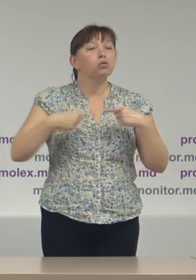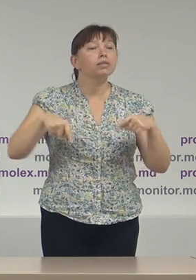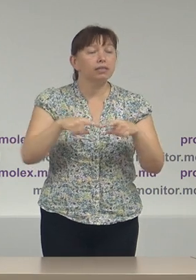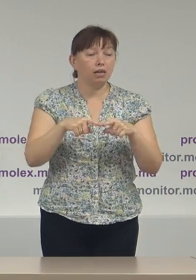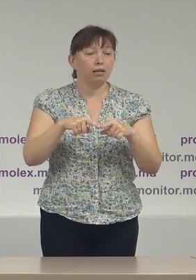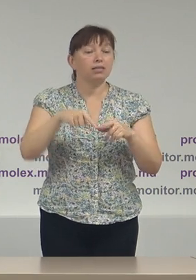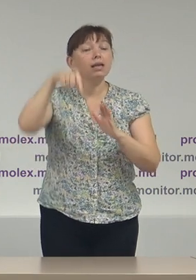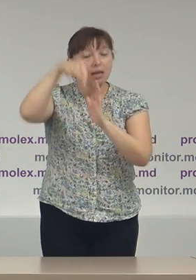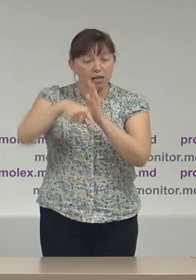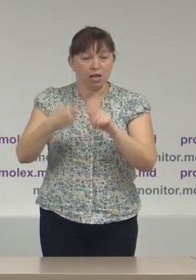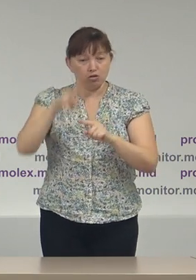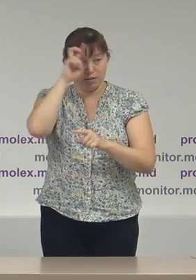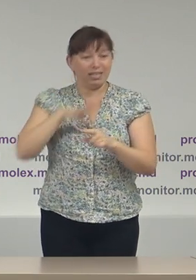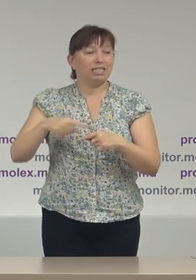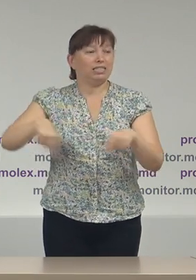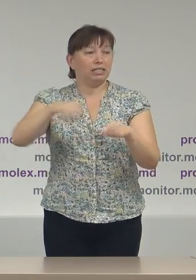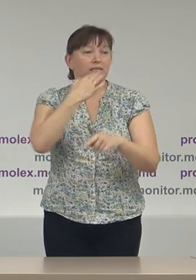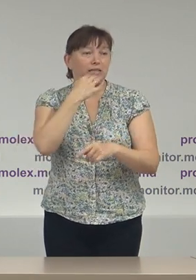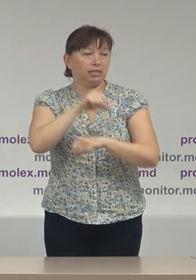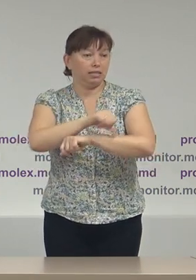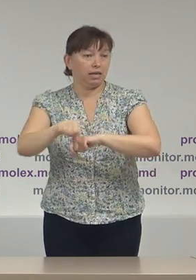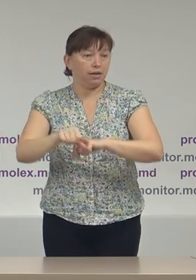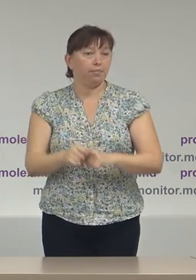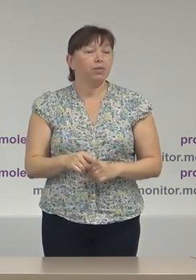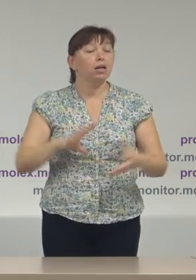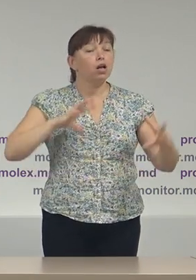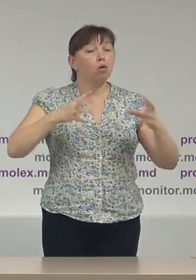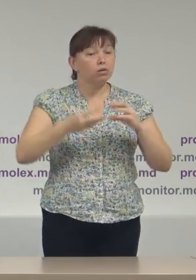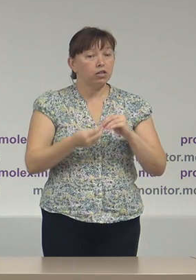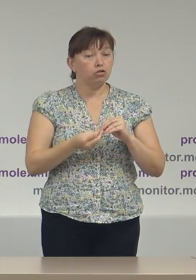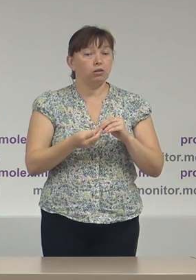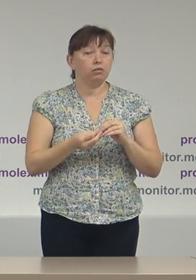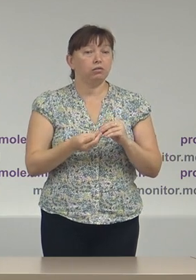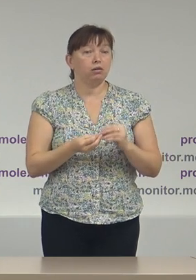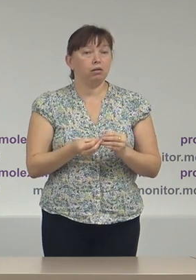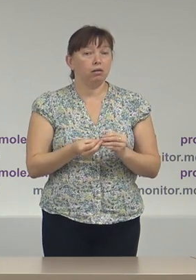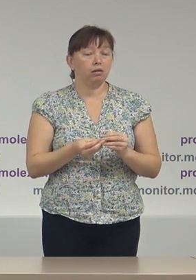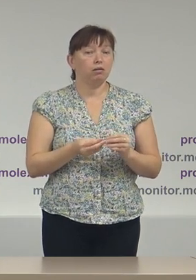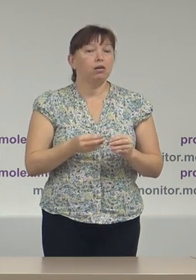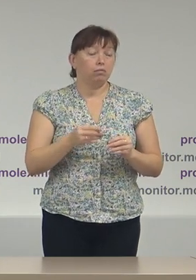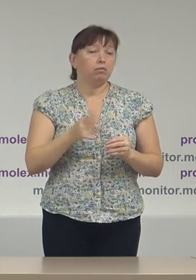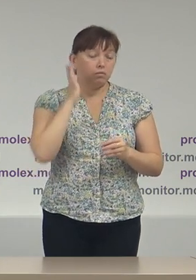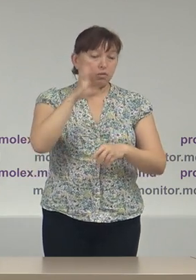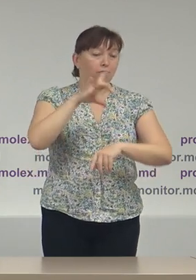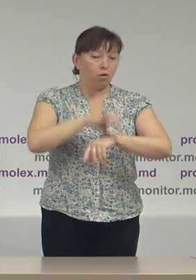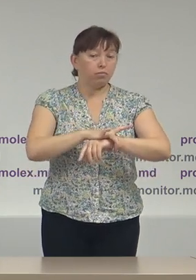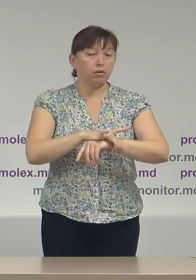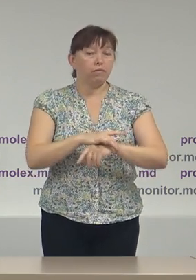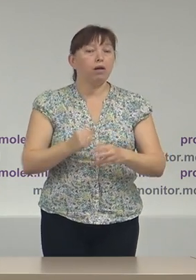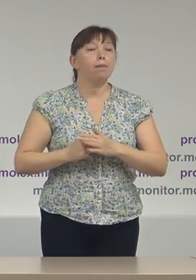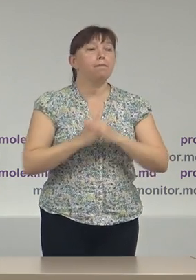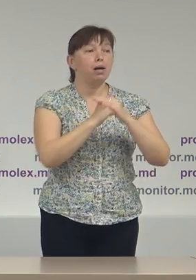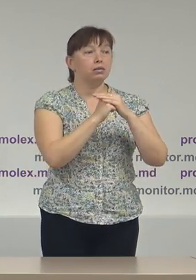aceste țări. În consecință, se va observa că în